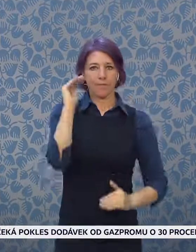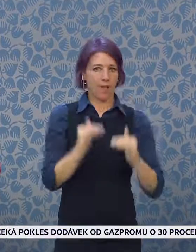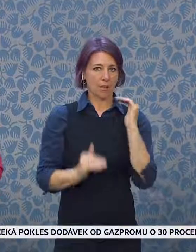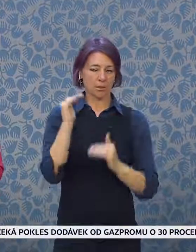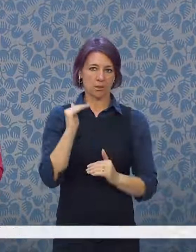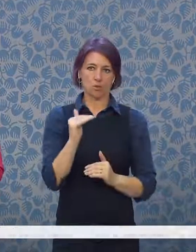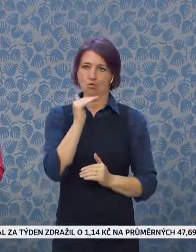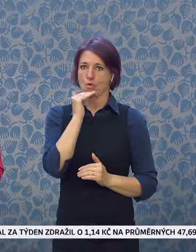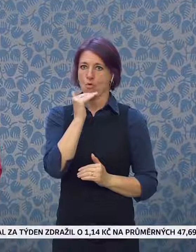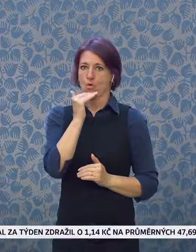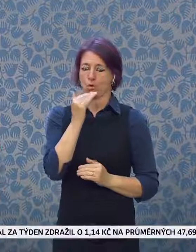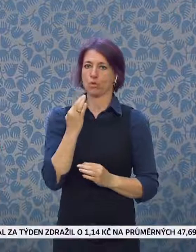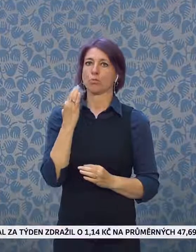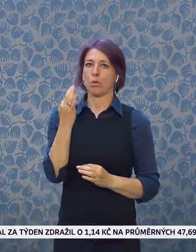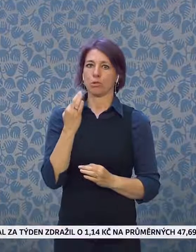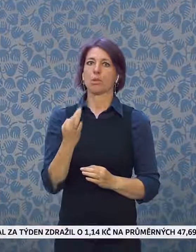Uvidíme,